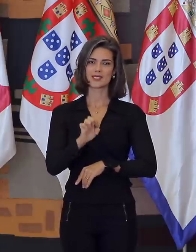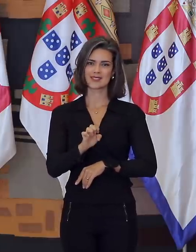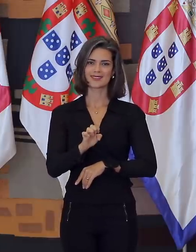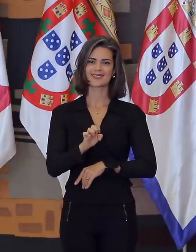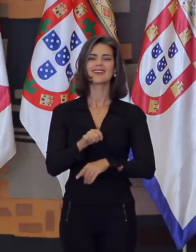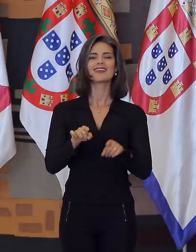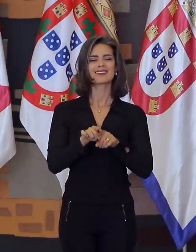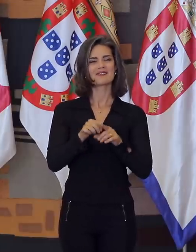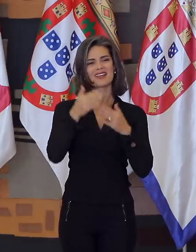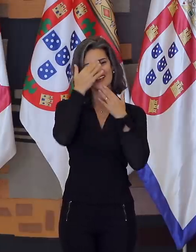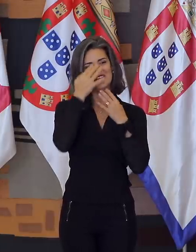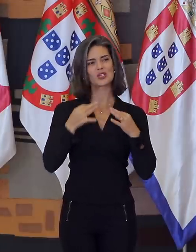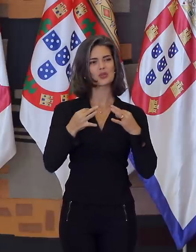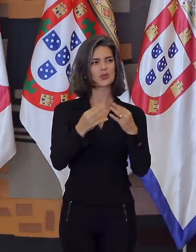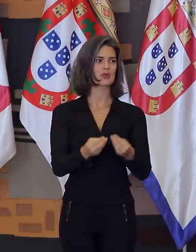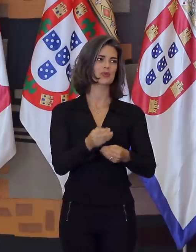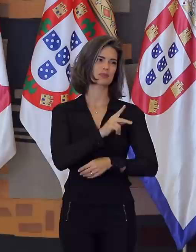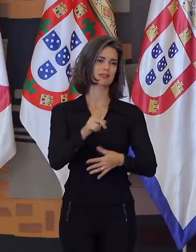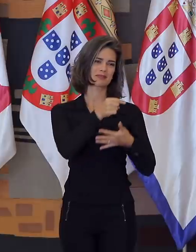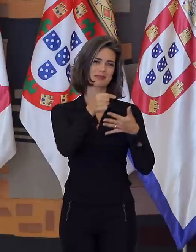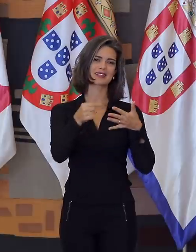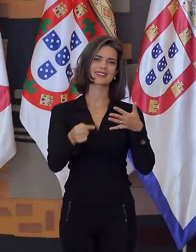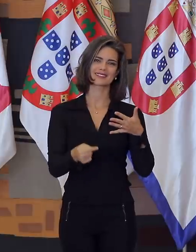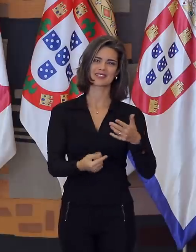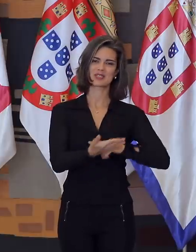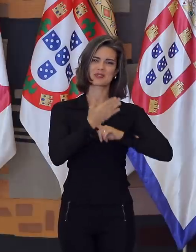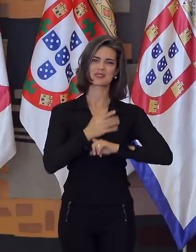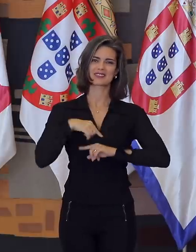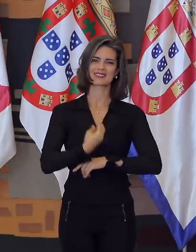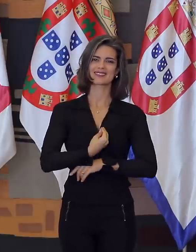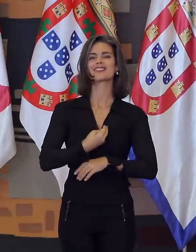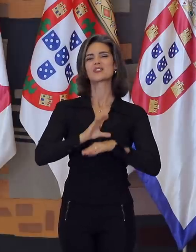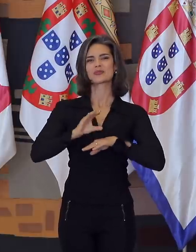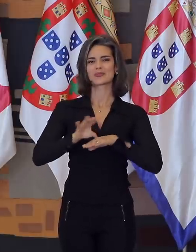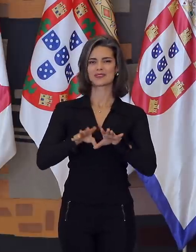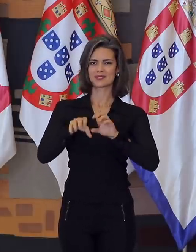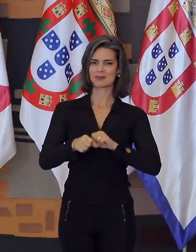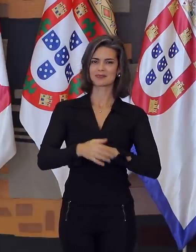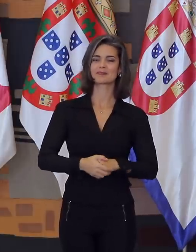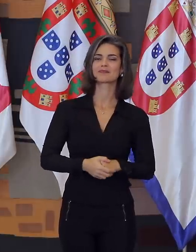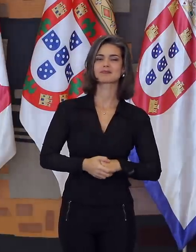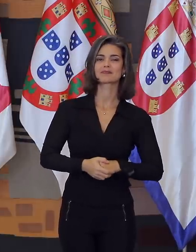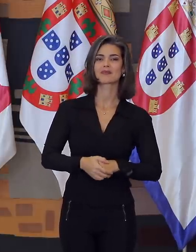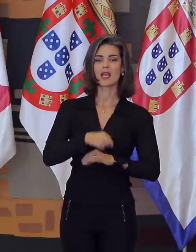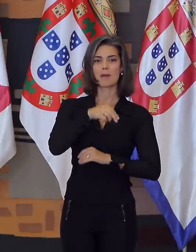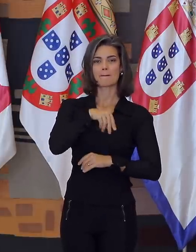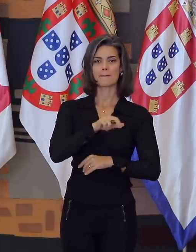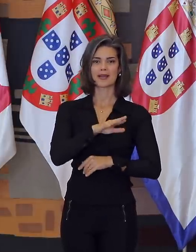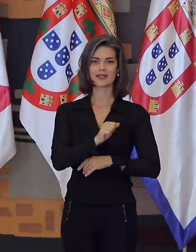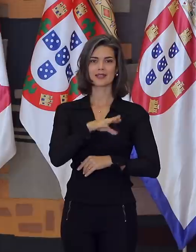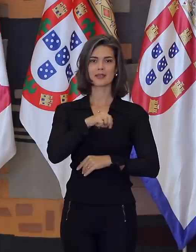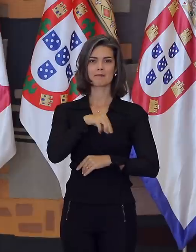em nome de quem agradecemos a todos os demais professores que nos acompanharam ao longo do curso de formação. Maria Mar, com